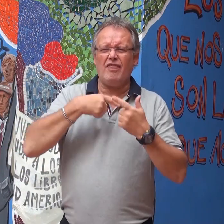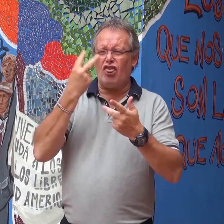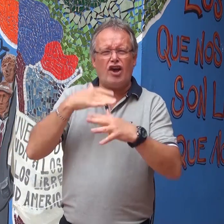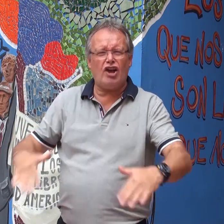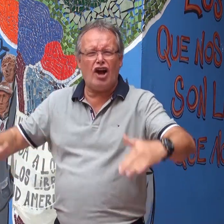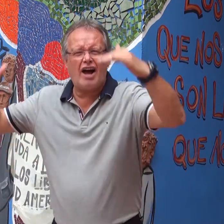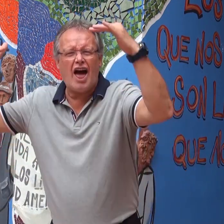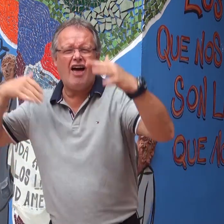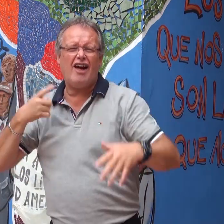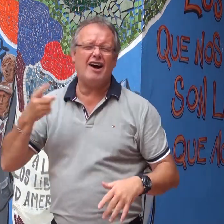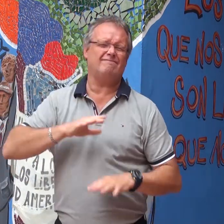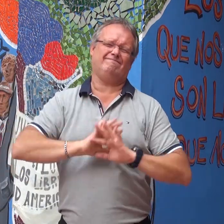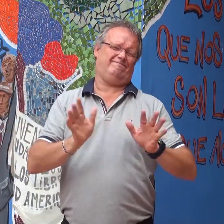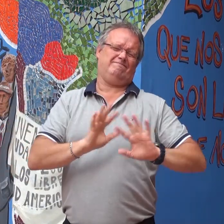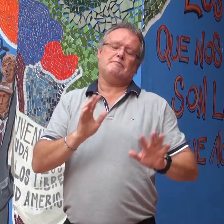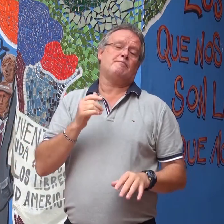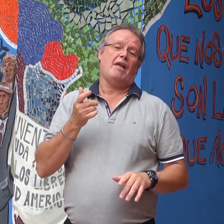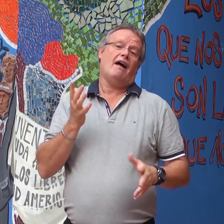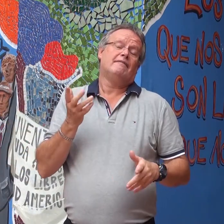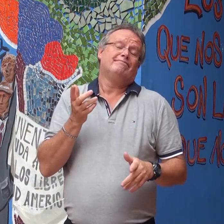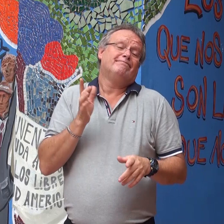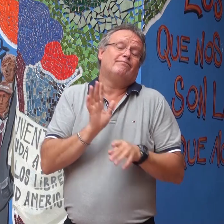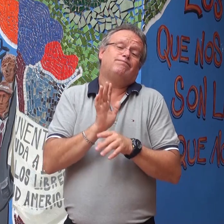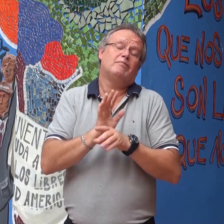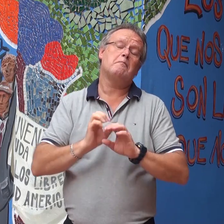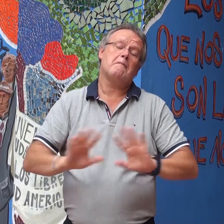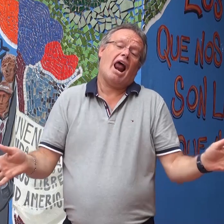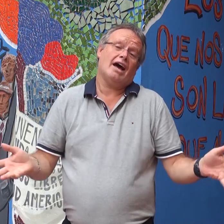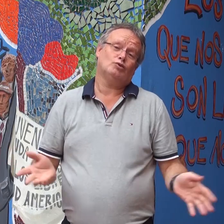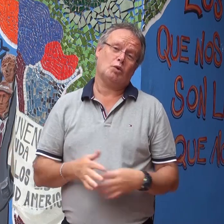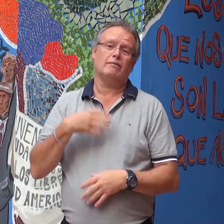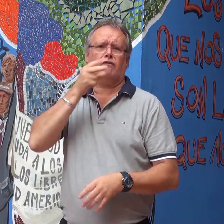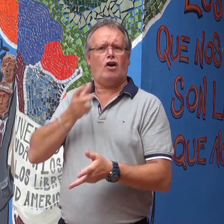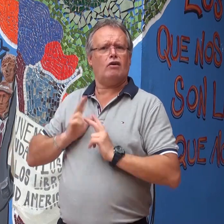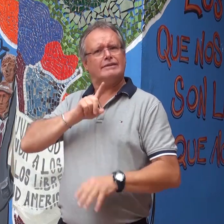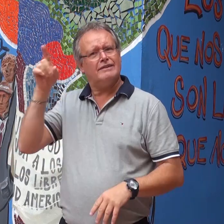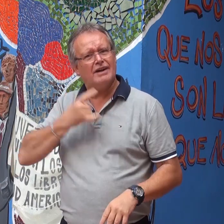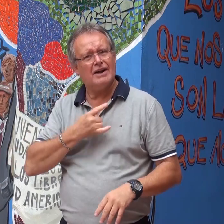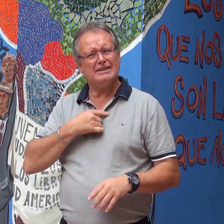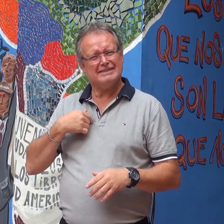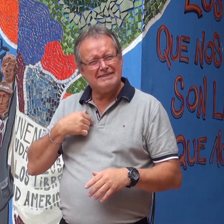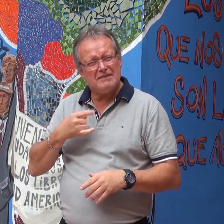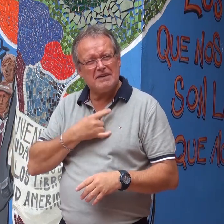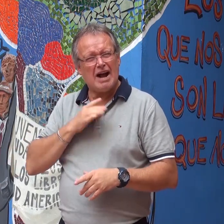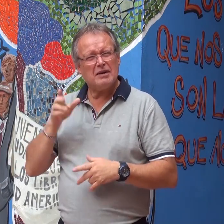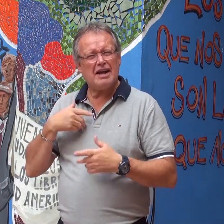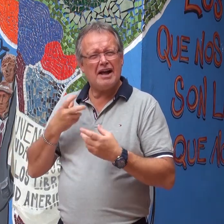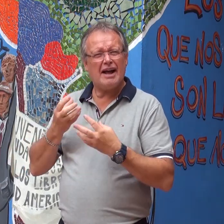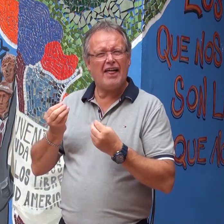edad, con dos hijas grandes, no aceptaba. Como me dijo, era una mala suerte, por lo tanto. Florencia me decía, anda a la facultad, yo le